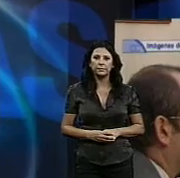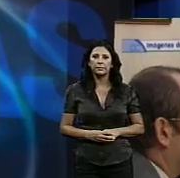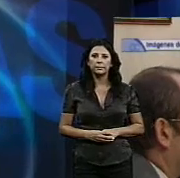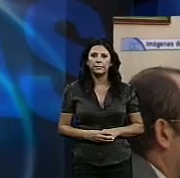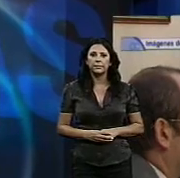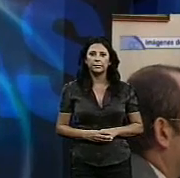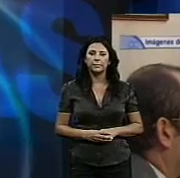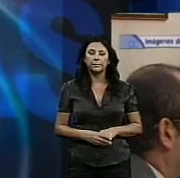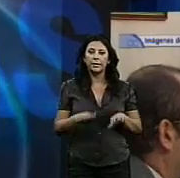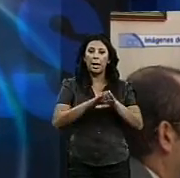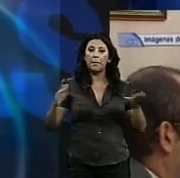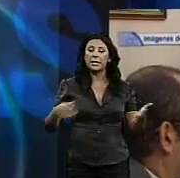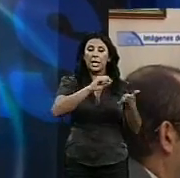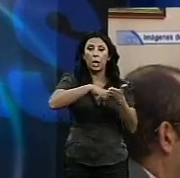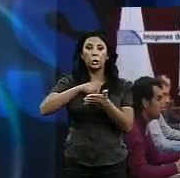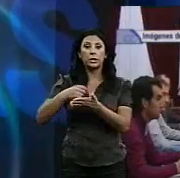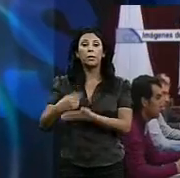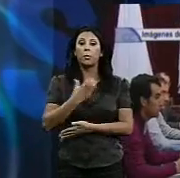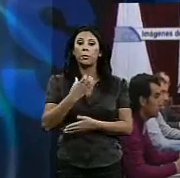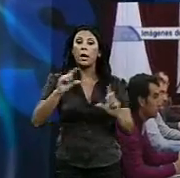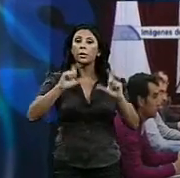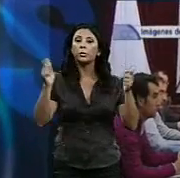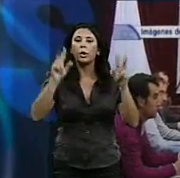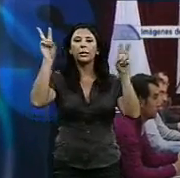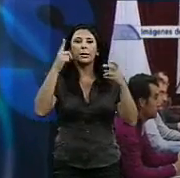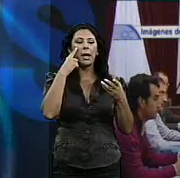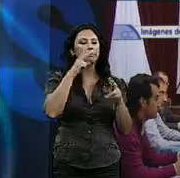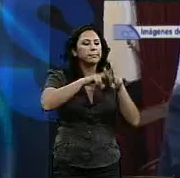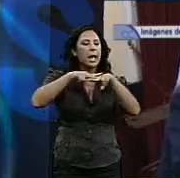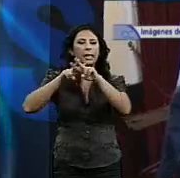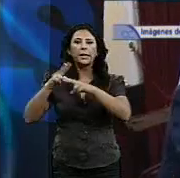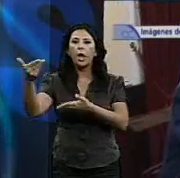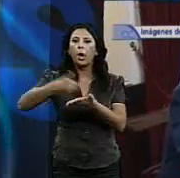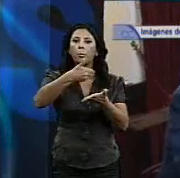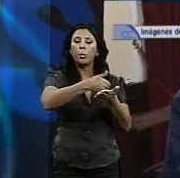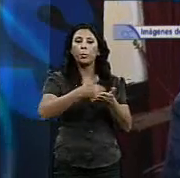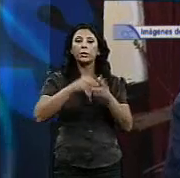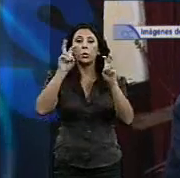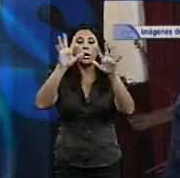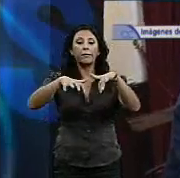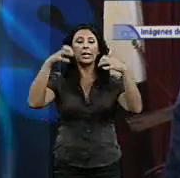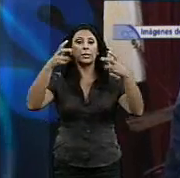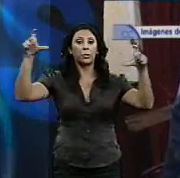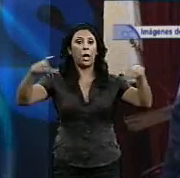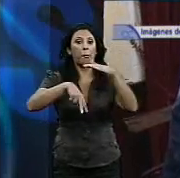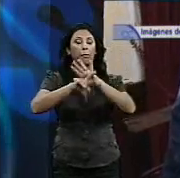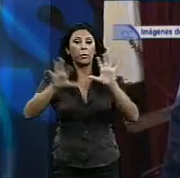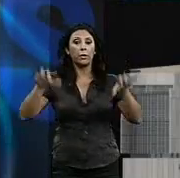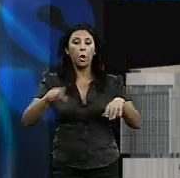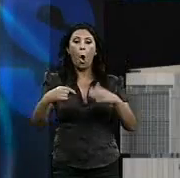La Mesa de Contratación Municipal, reunida para analizar las propuestas del proyecto y ejecución de la nueva tribuna del Carranza, ha resuelto esta mañana en favor de la